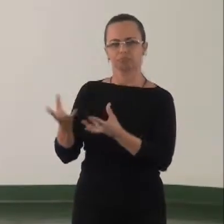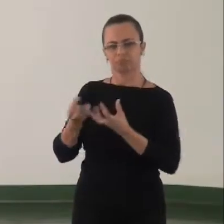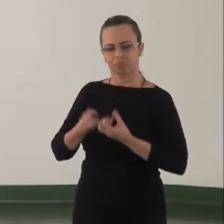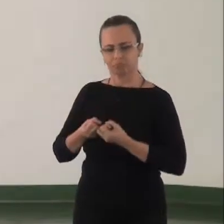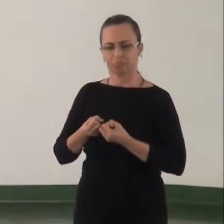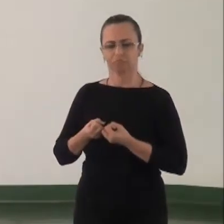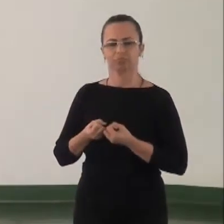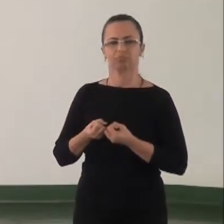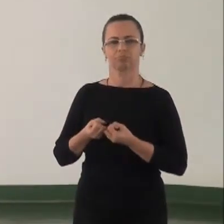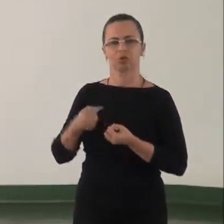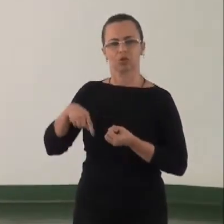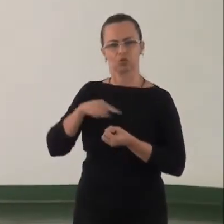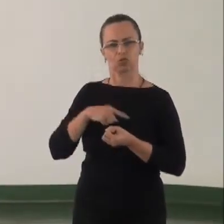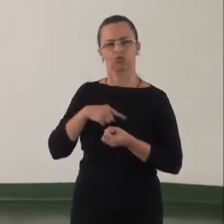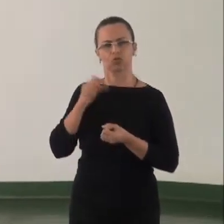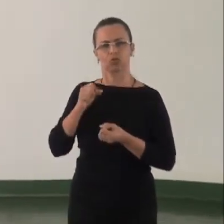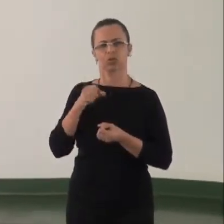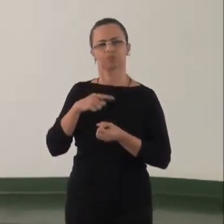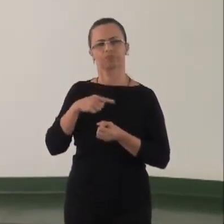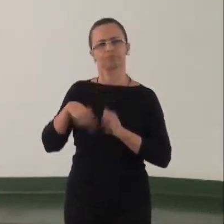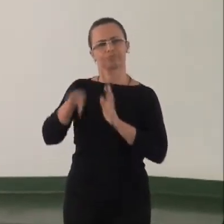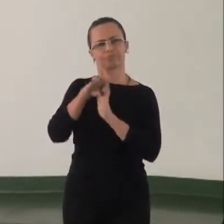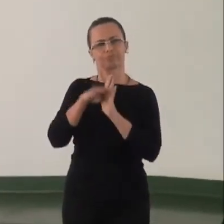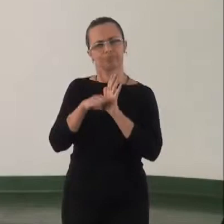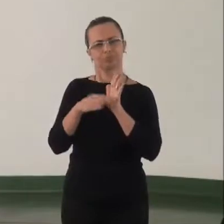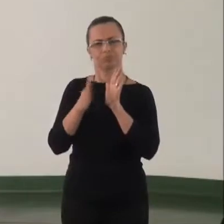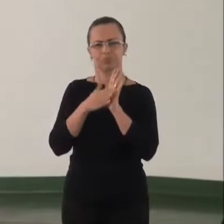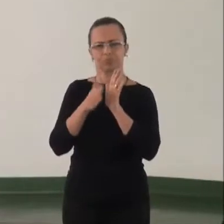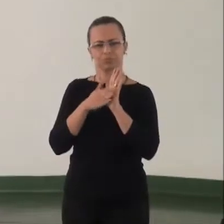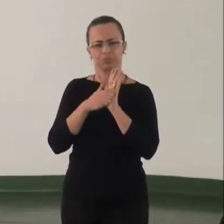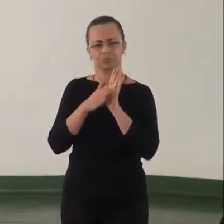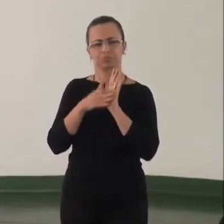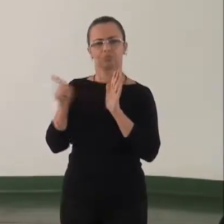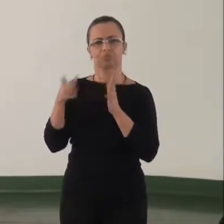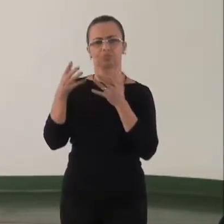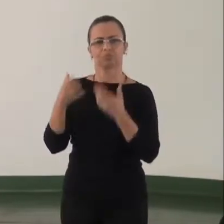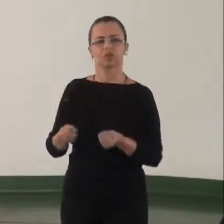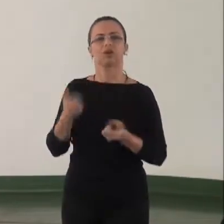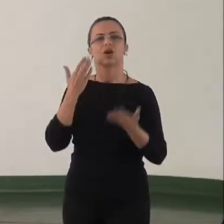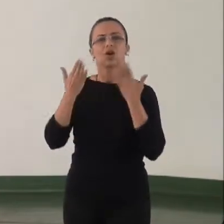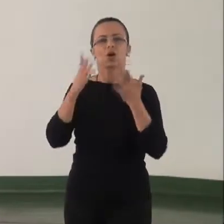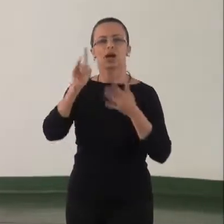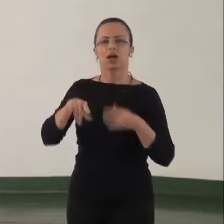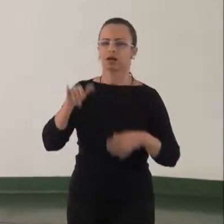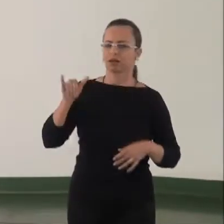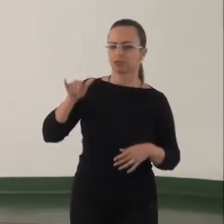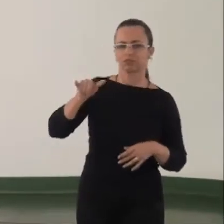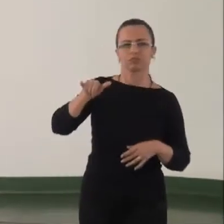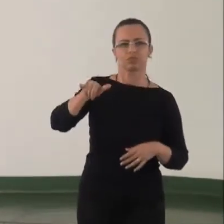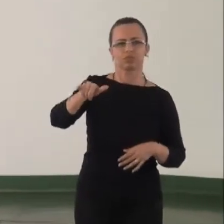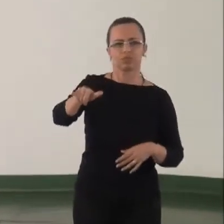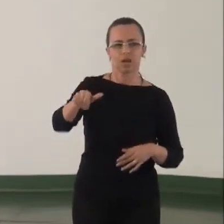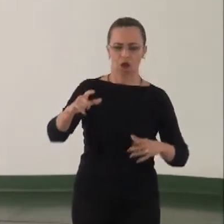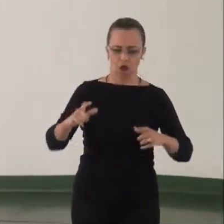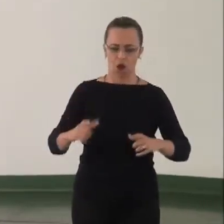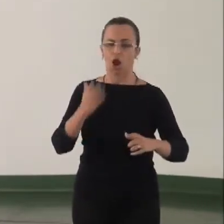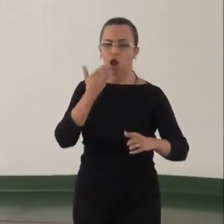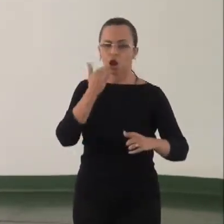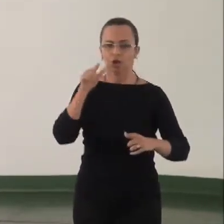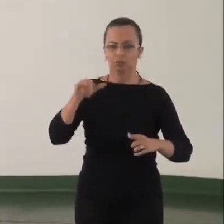bandeira criada aqui no Brasil, a figura básica é aquela de um avião jogando veneno sobre um prato de comida.